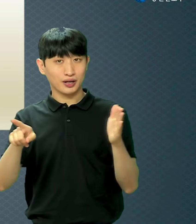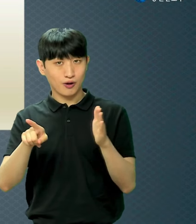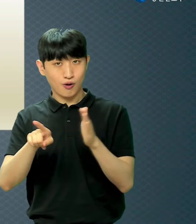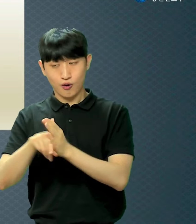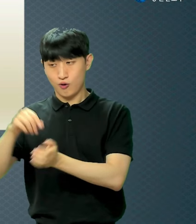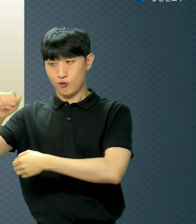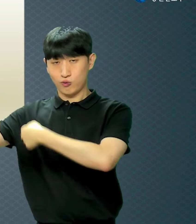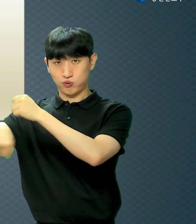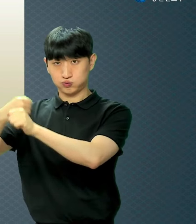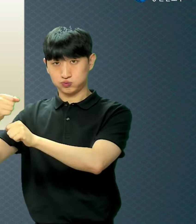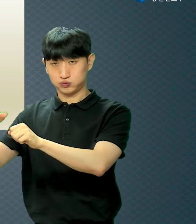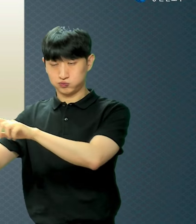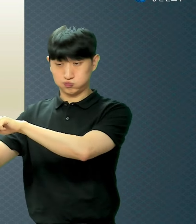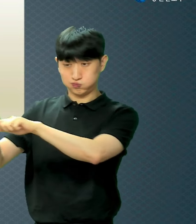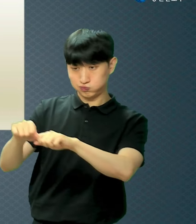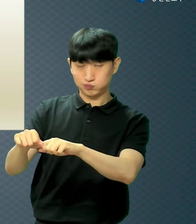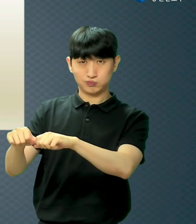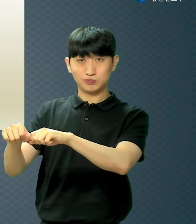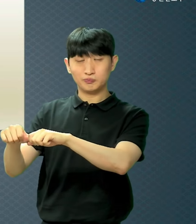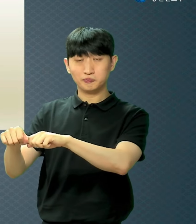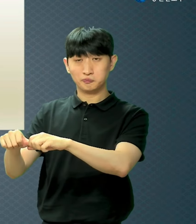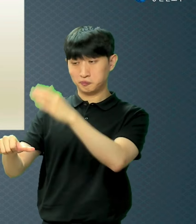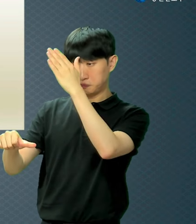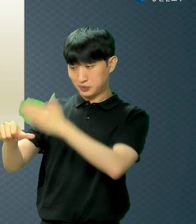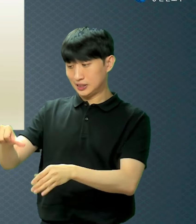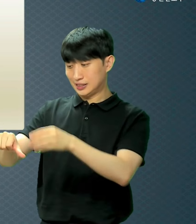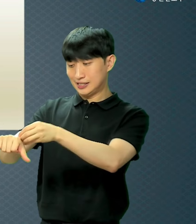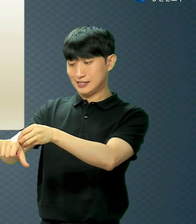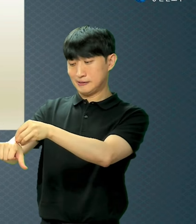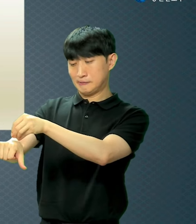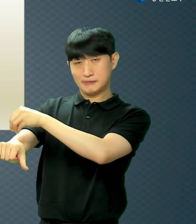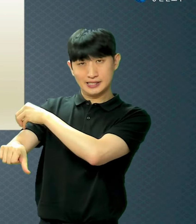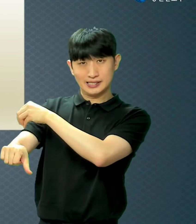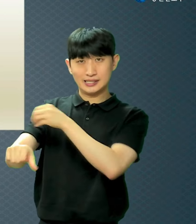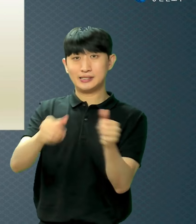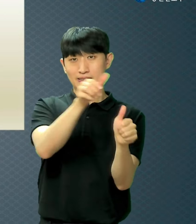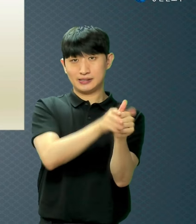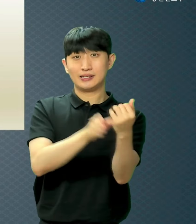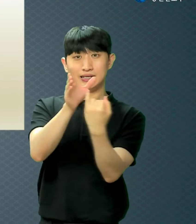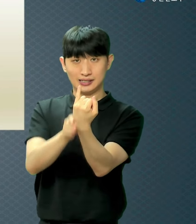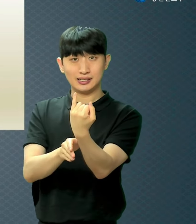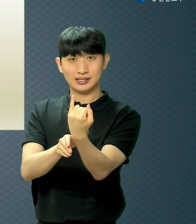만들어지려면 어떻게 해야 돼요 짐승이 죽어야 돼요